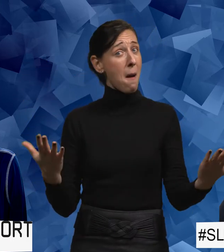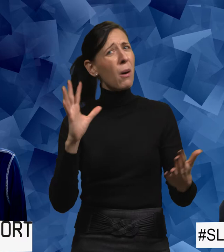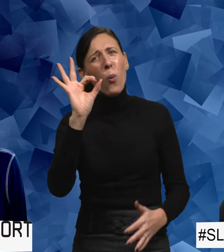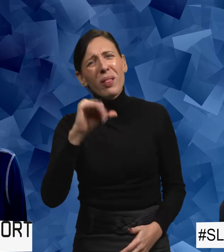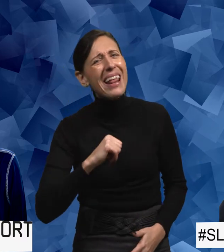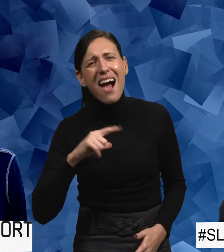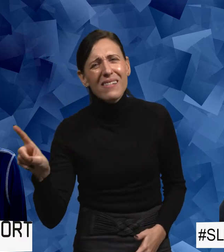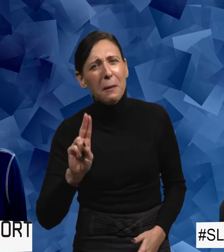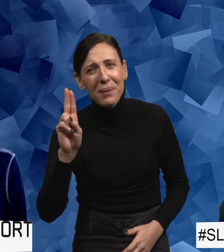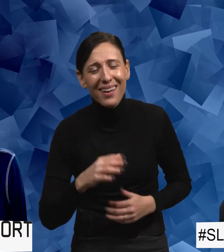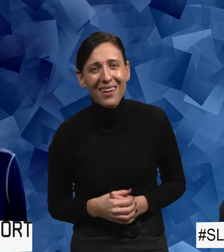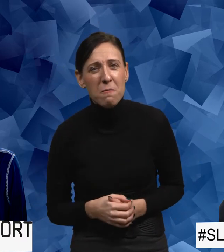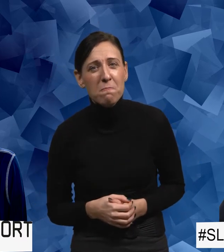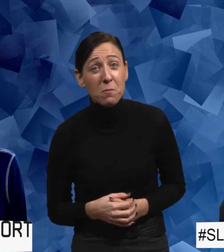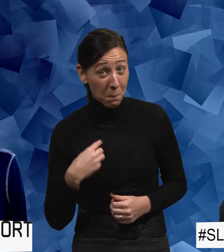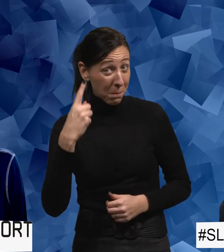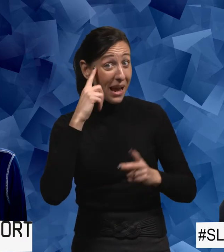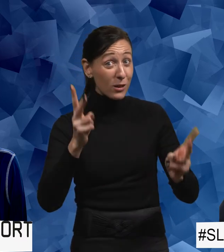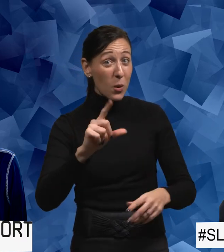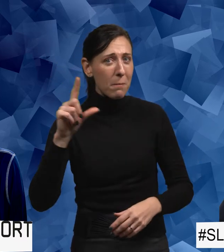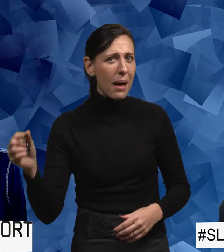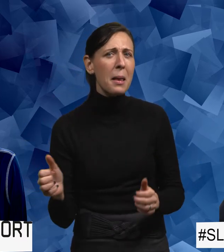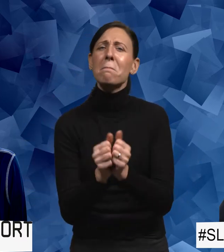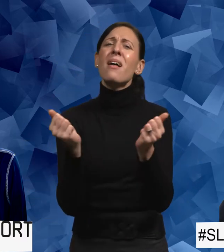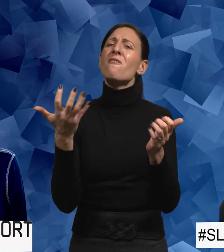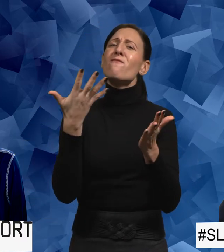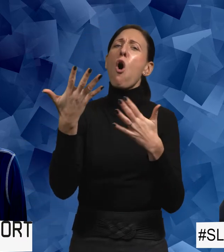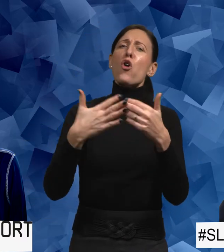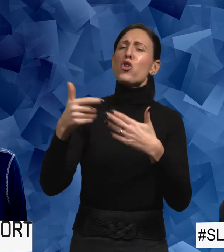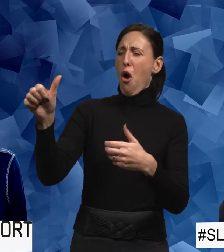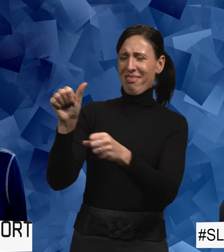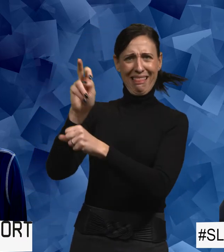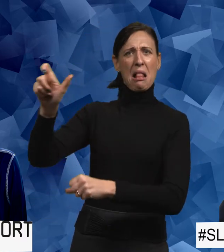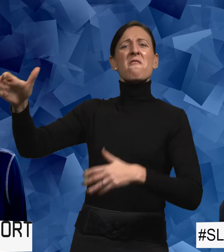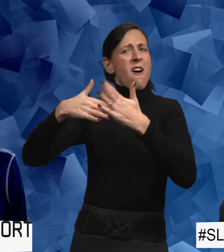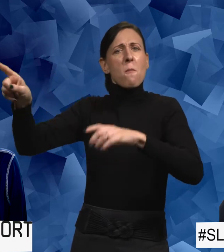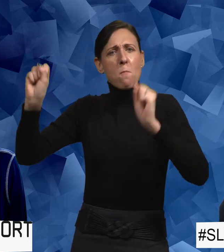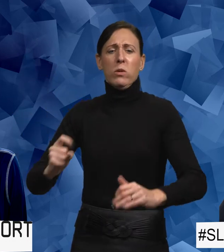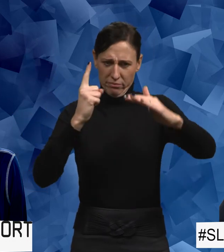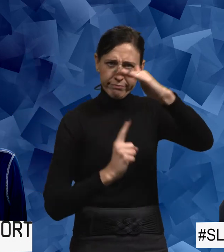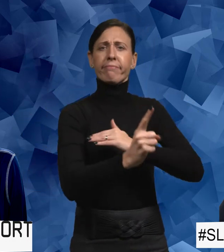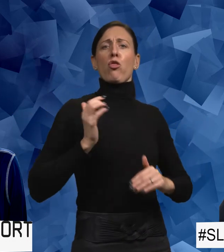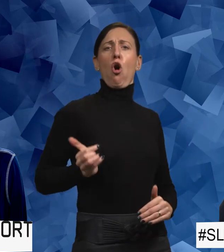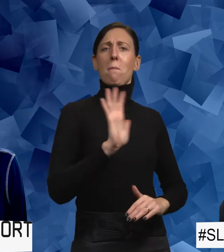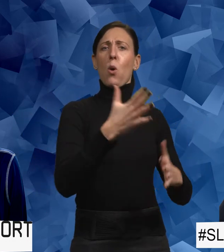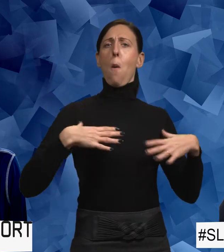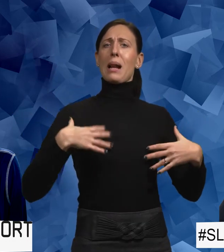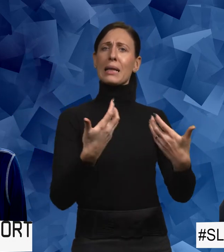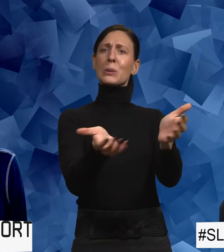egentligen? Och jag tänkte ibland så här. Men vad gör tränarna inne i damernas omklädningsrum? Jag vet inte vad han gör inne i herrarnas